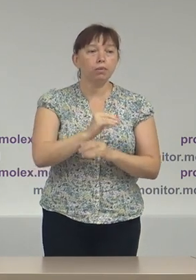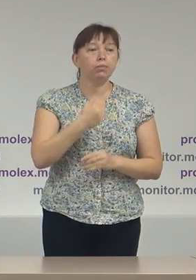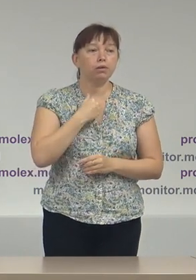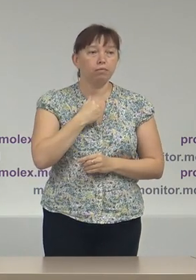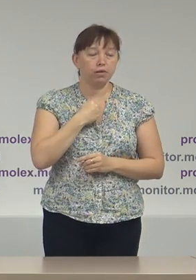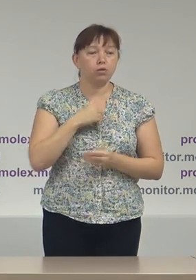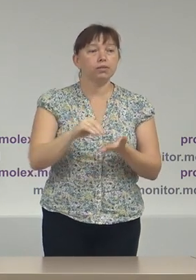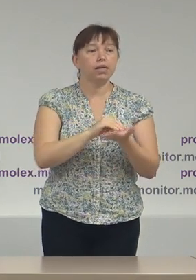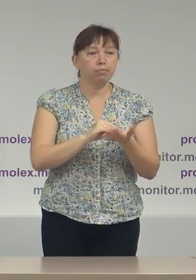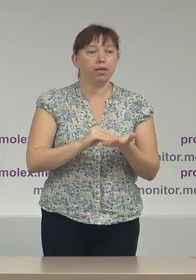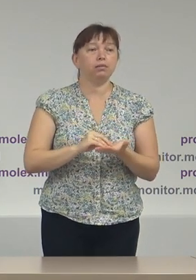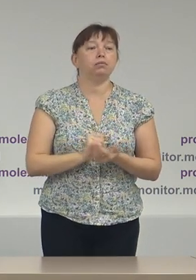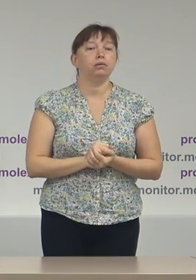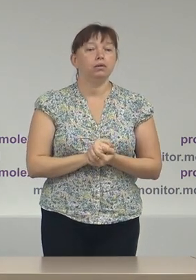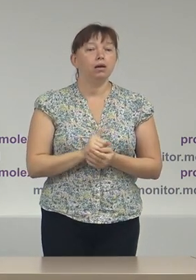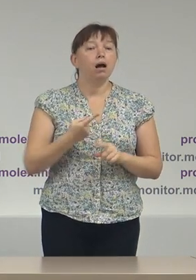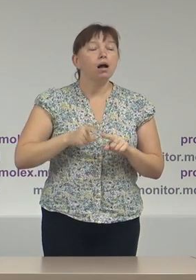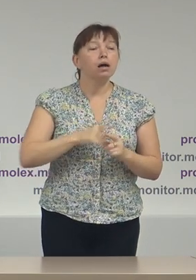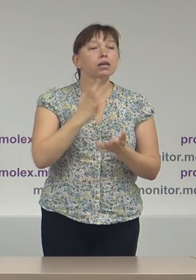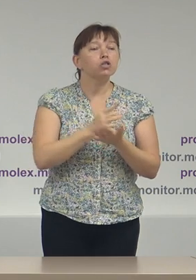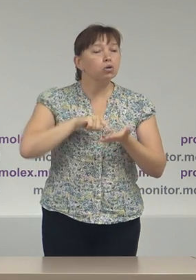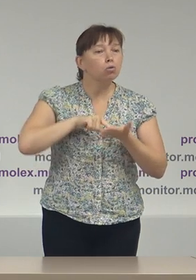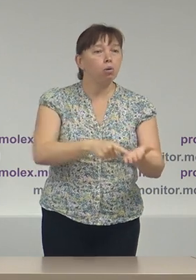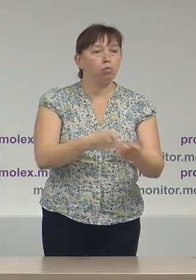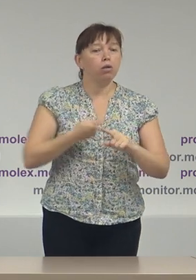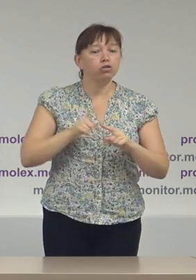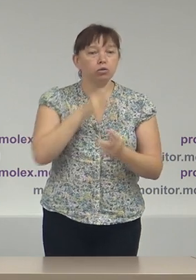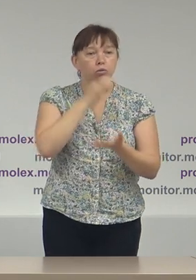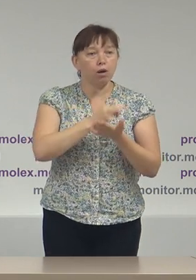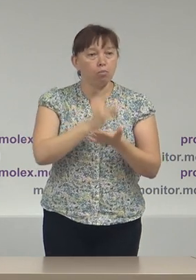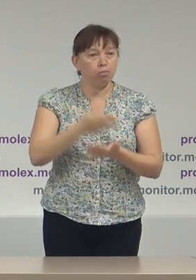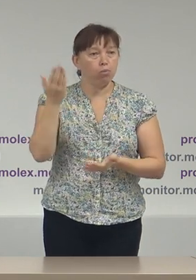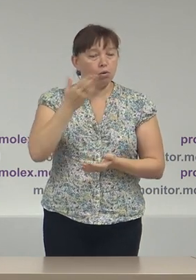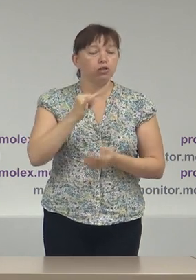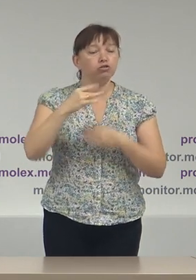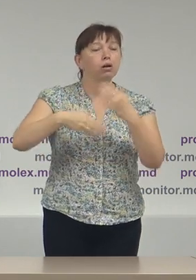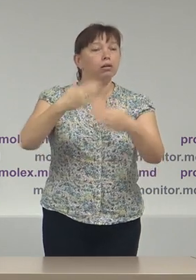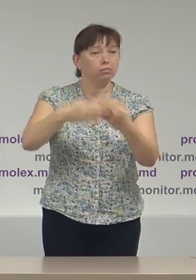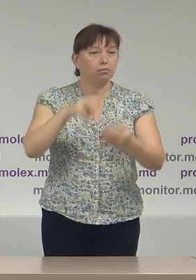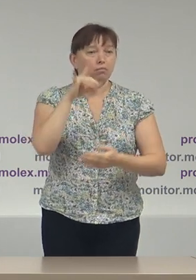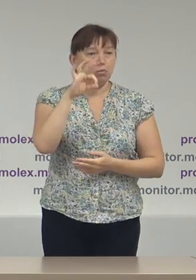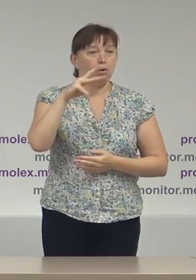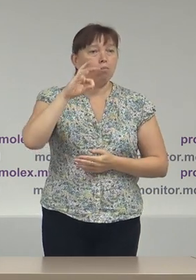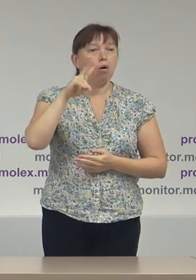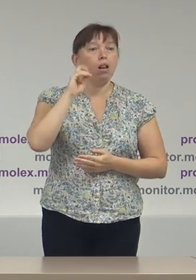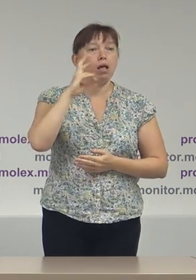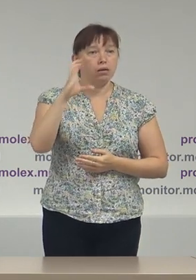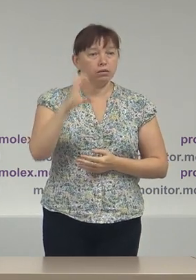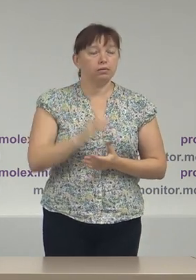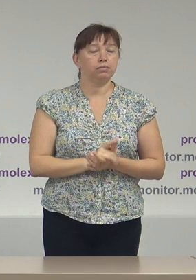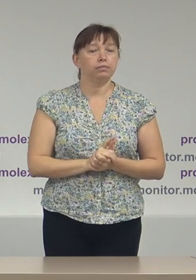să repet încă o dată care este scopul raportului și rapartelor promolex, în special rapartelor